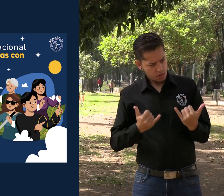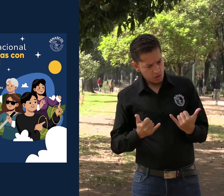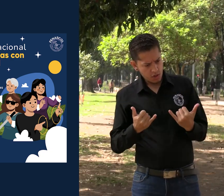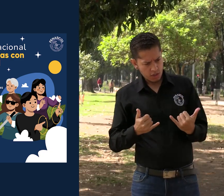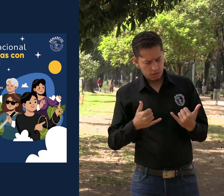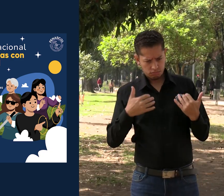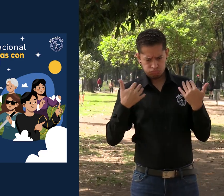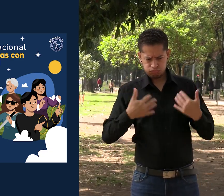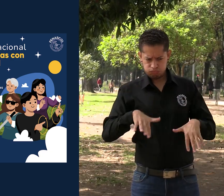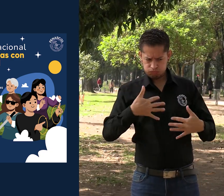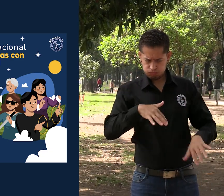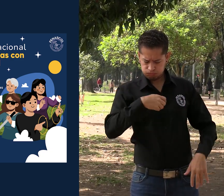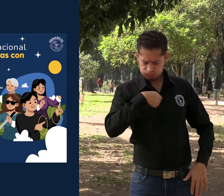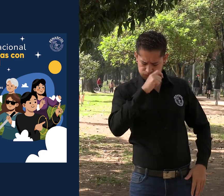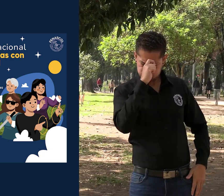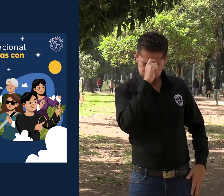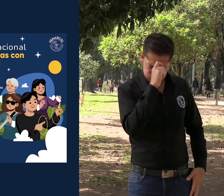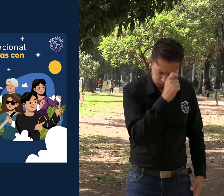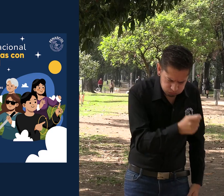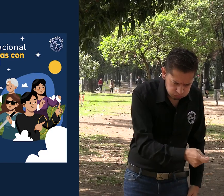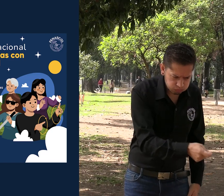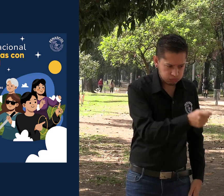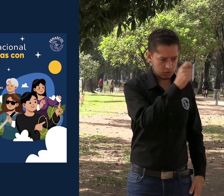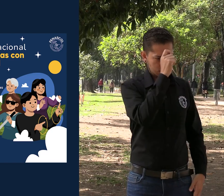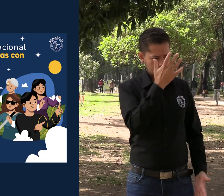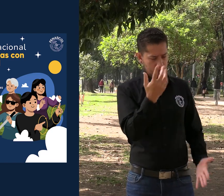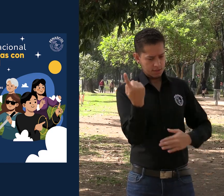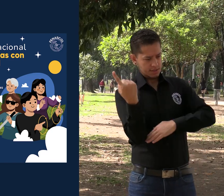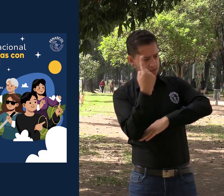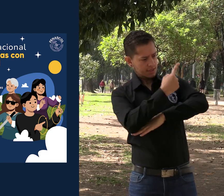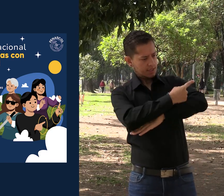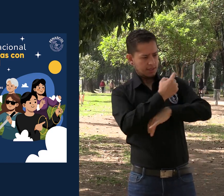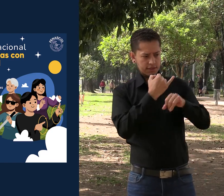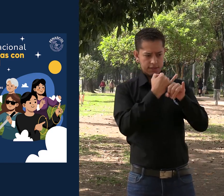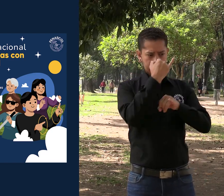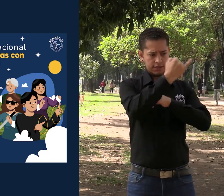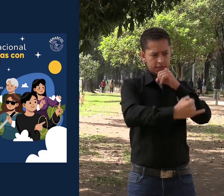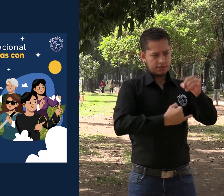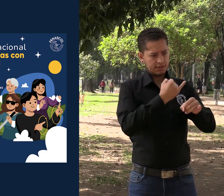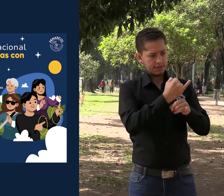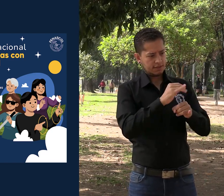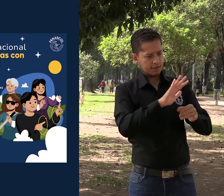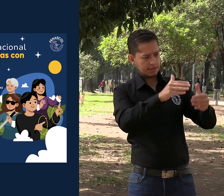Hoy es el Día Internacional de las Personas con Discapacidad.